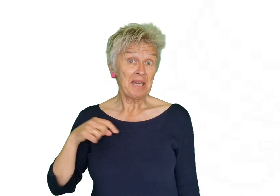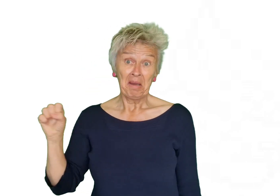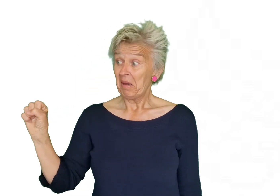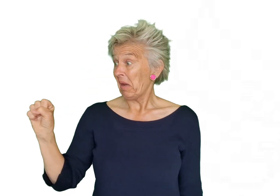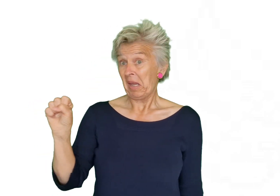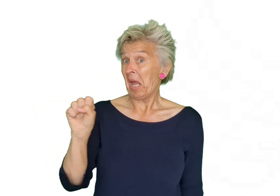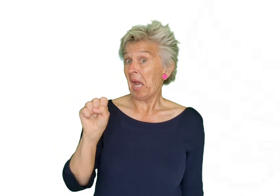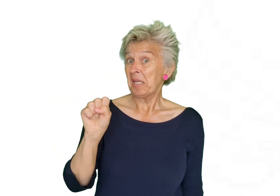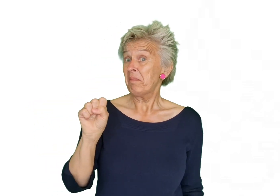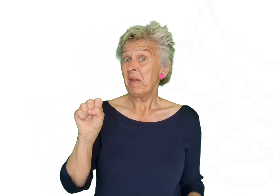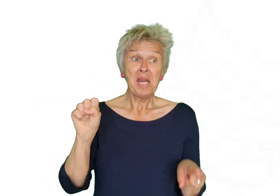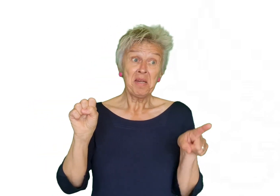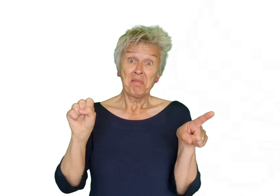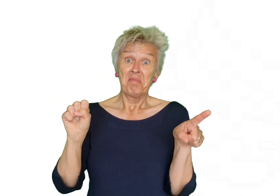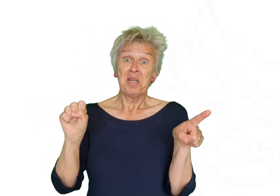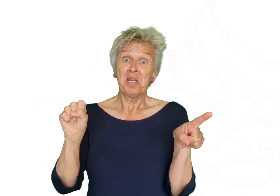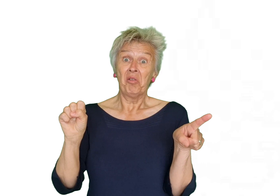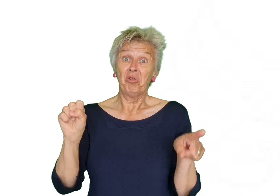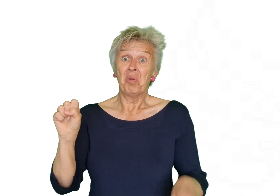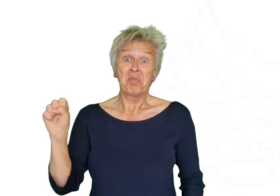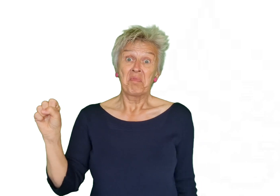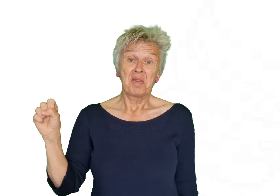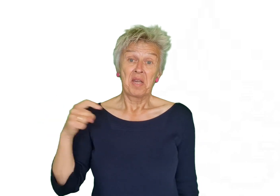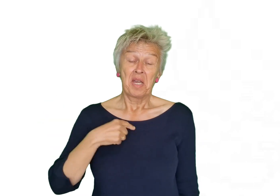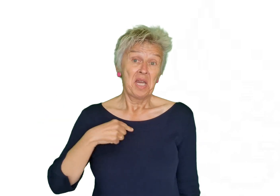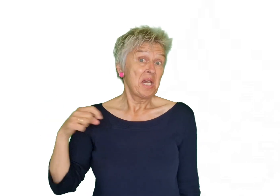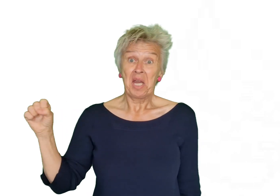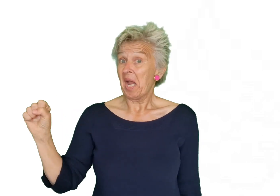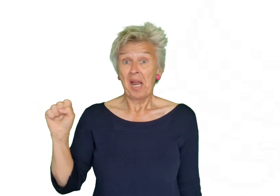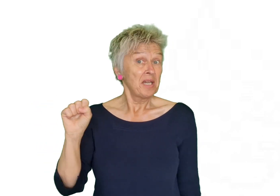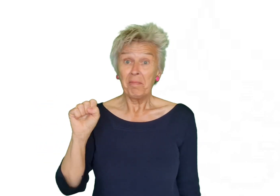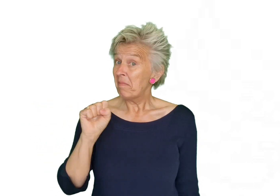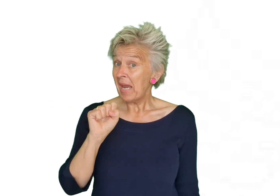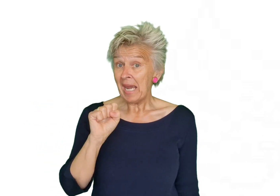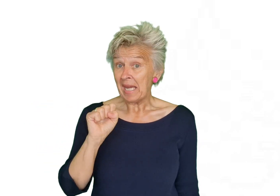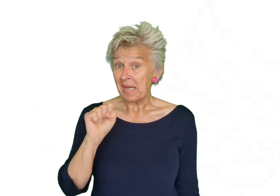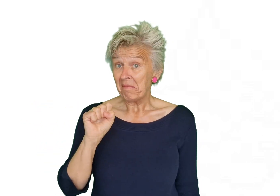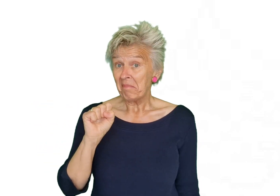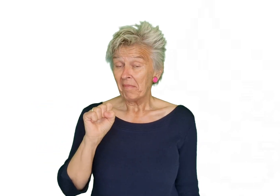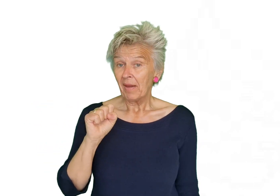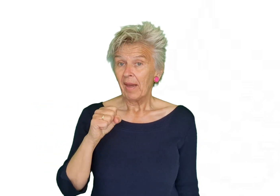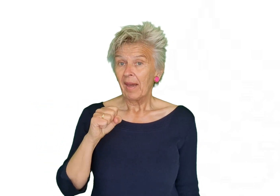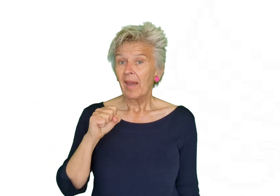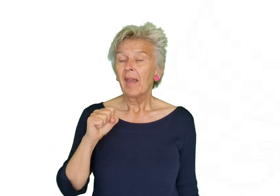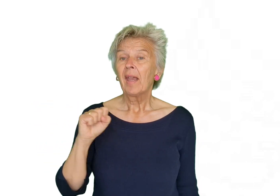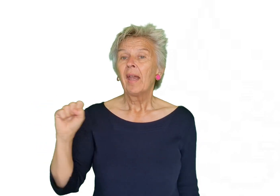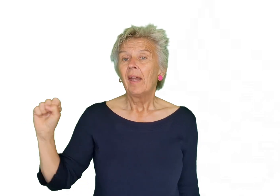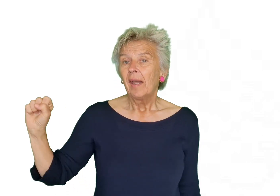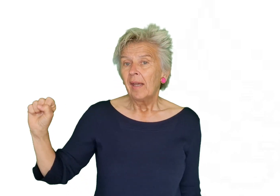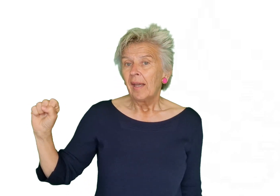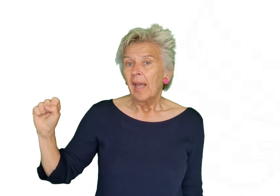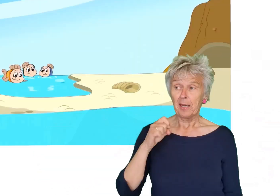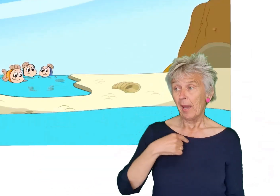ga niet mee die kant op ik ga niet mee ik